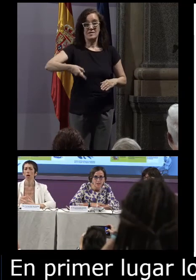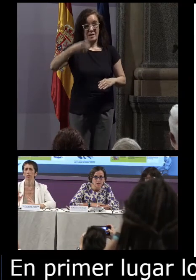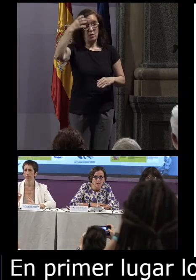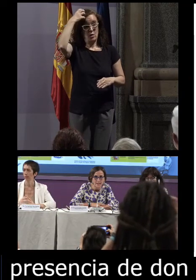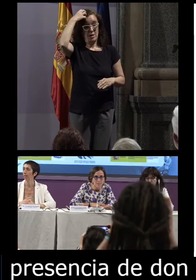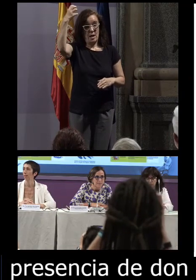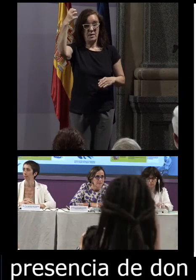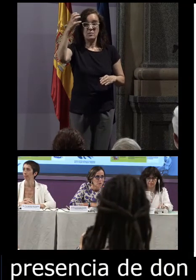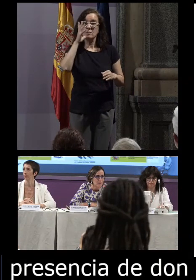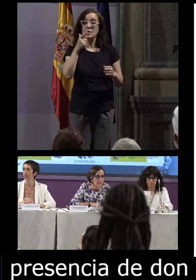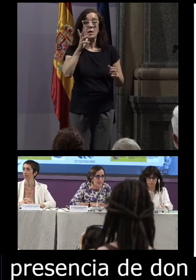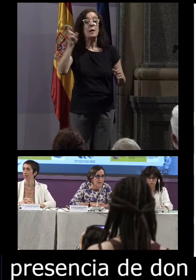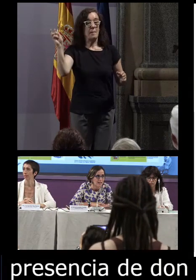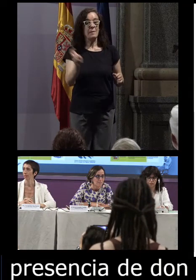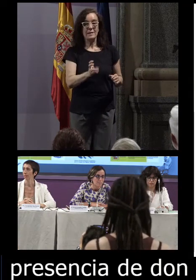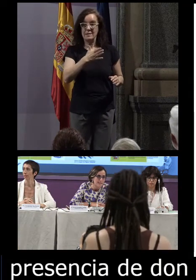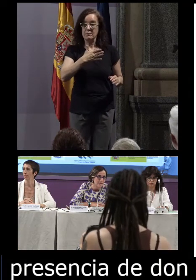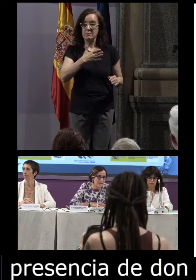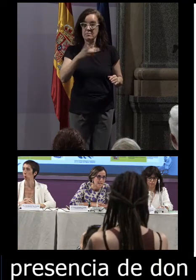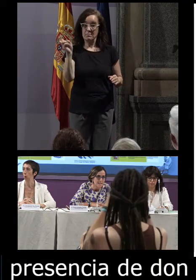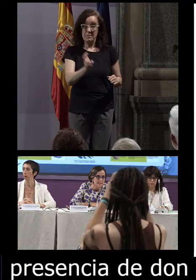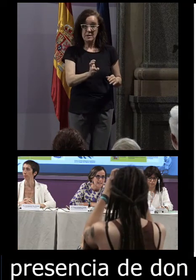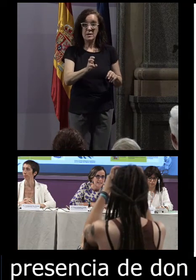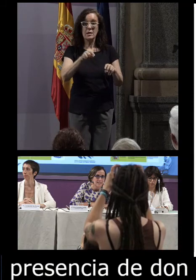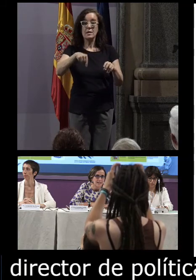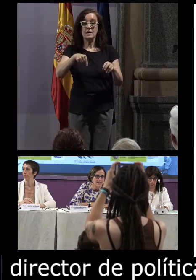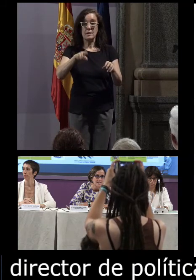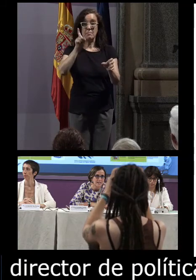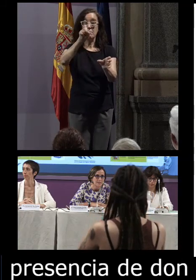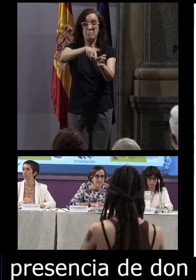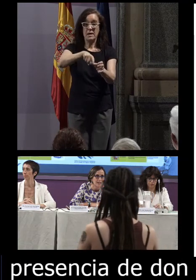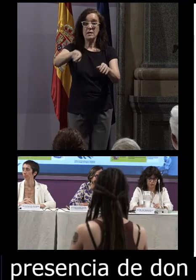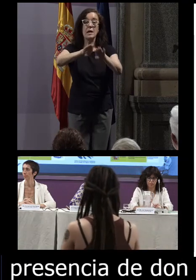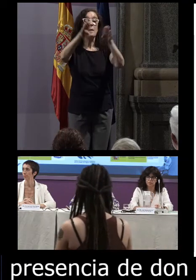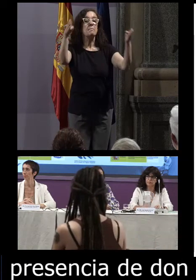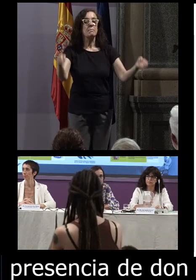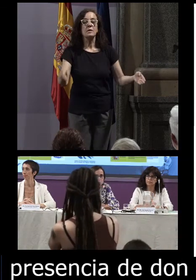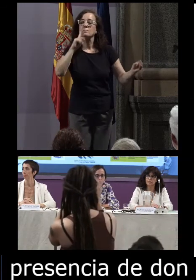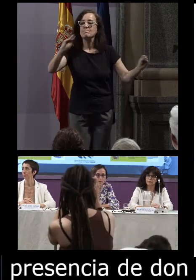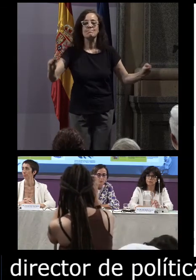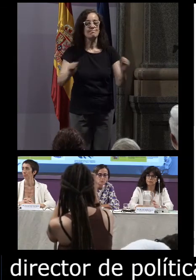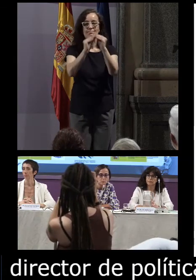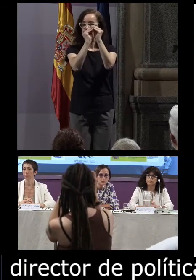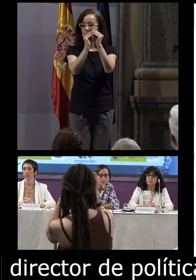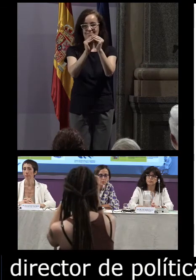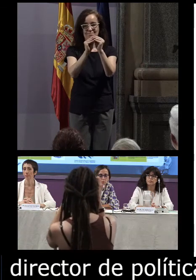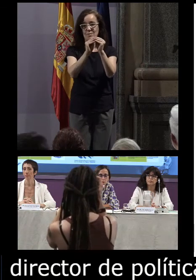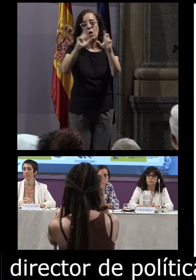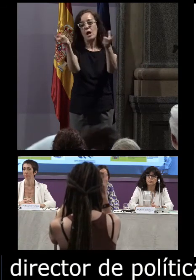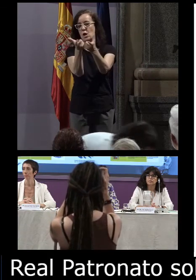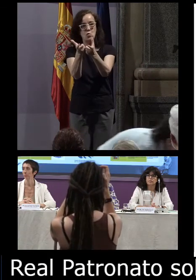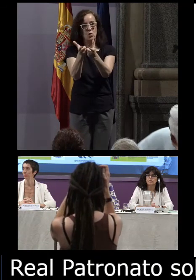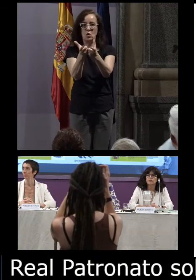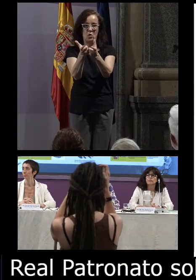Patronato, que estaba previsto que presidiera y que asistiera a esta mesa y le ha coincidido con un acto, con una reunión